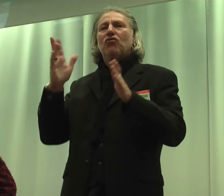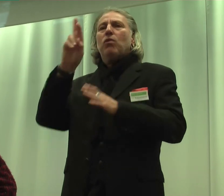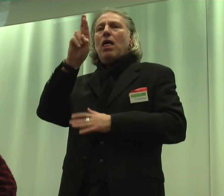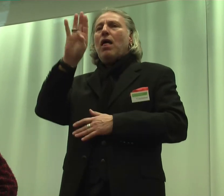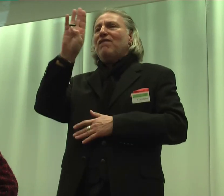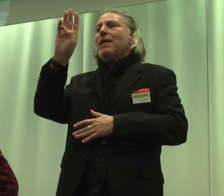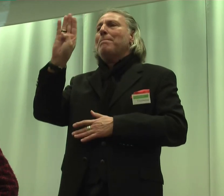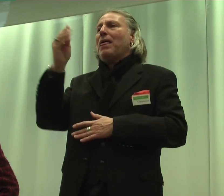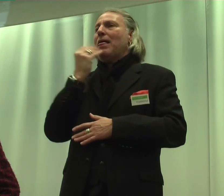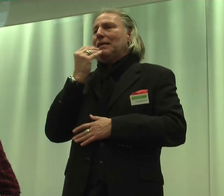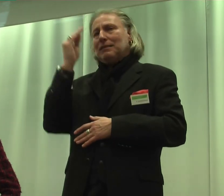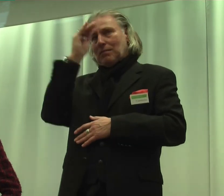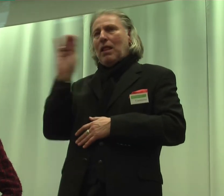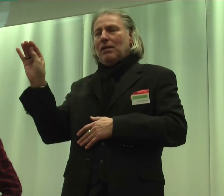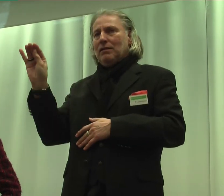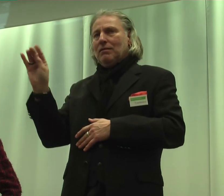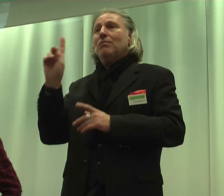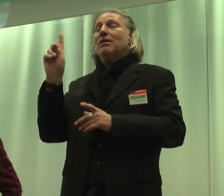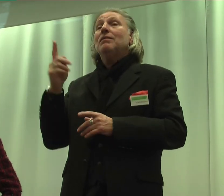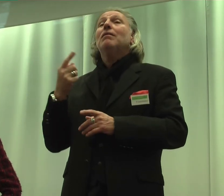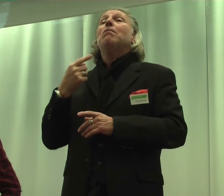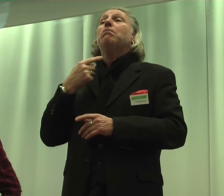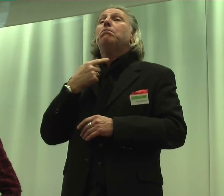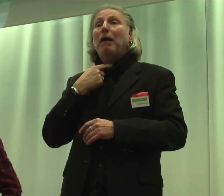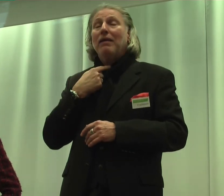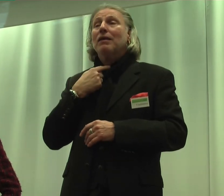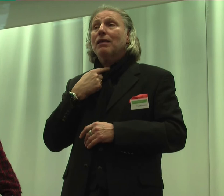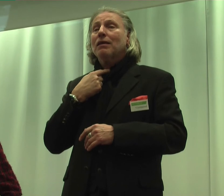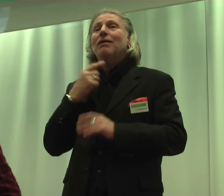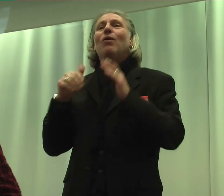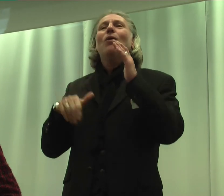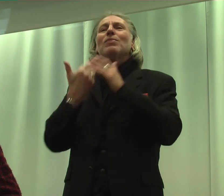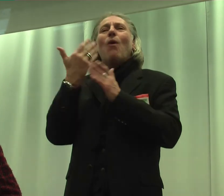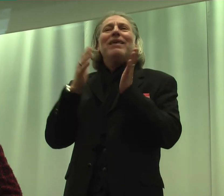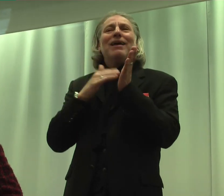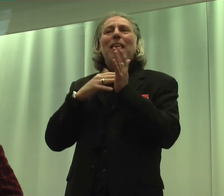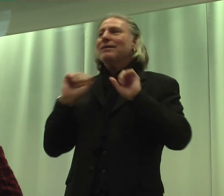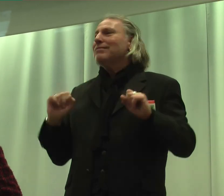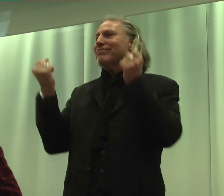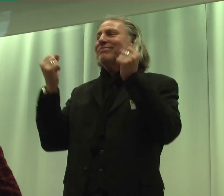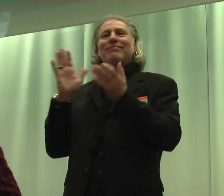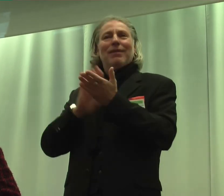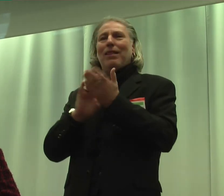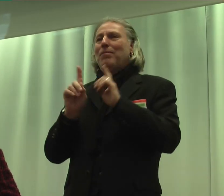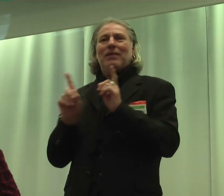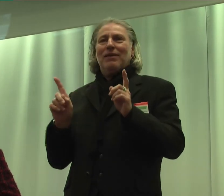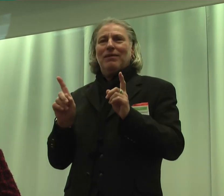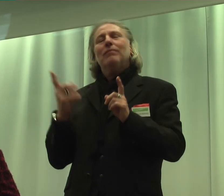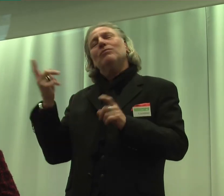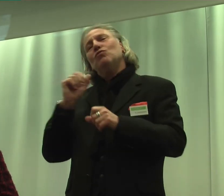an. Sie Pech, es kommt keine neue Klasse zustande, sie hält durch, versucht